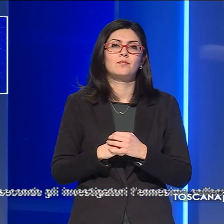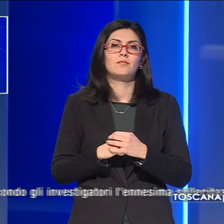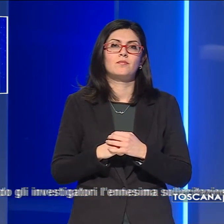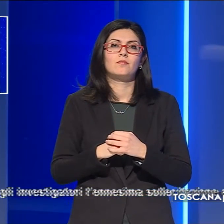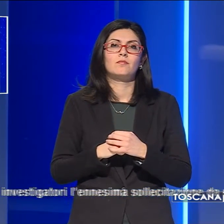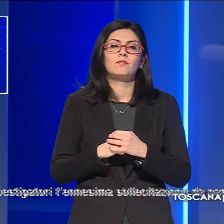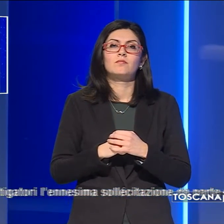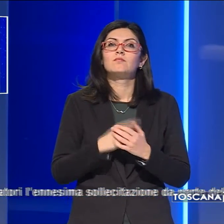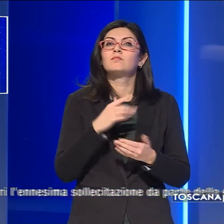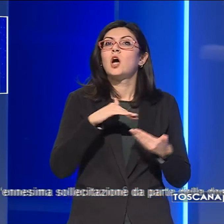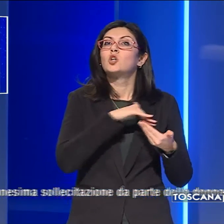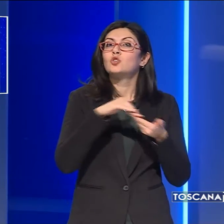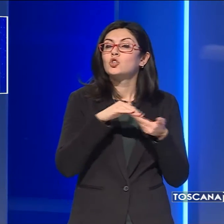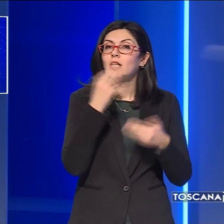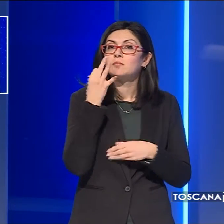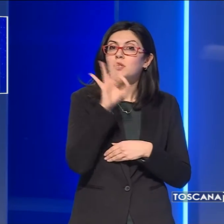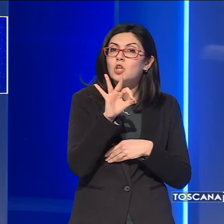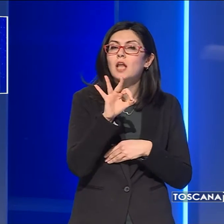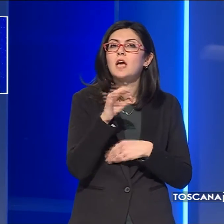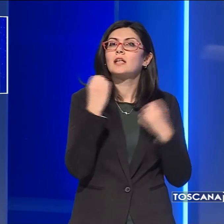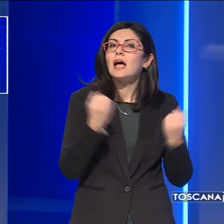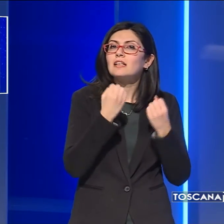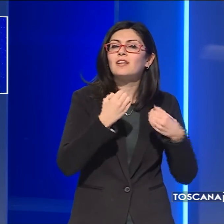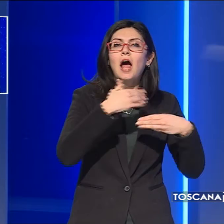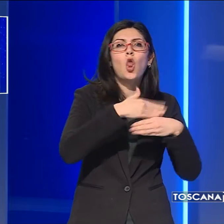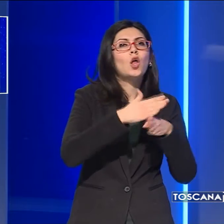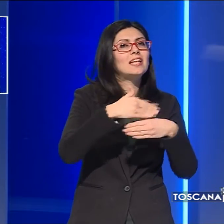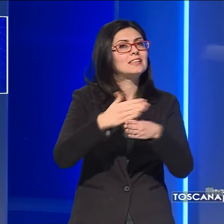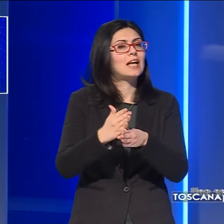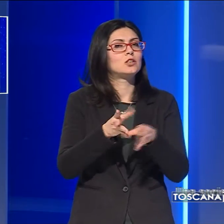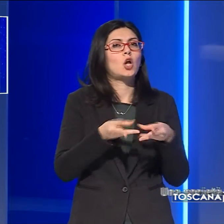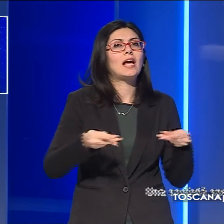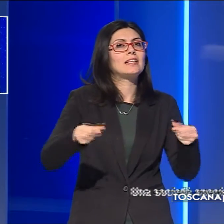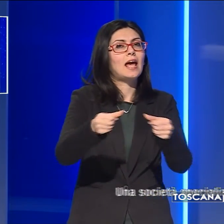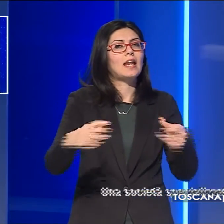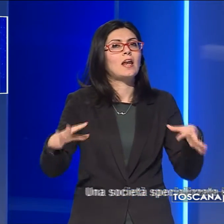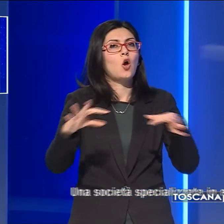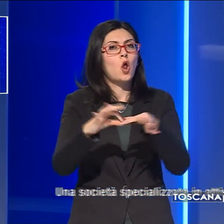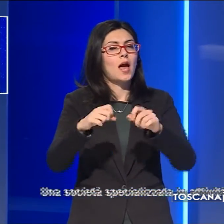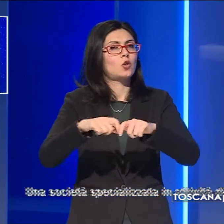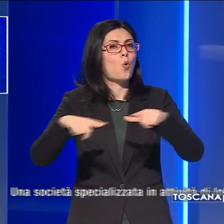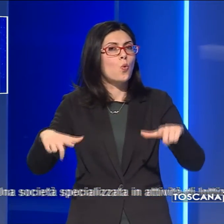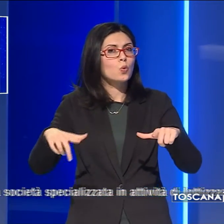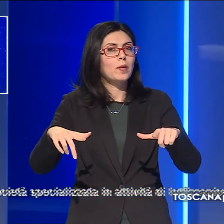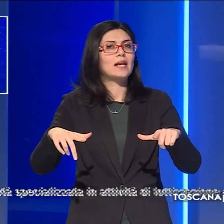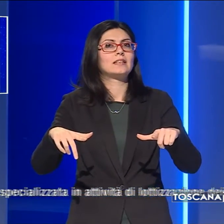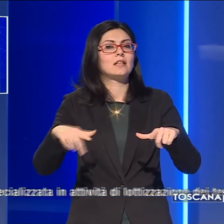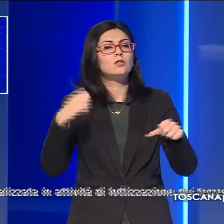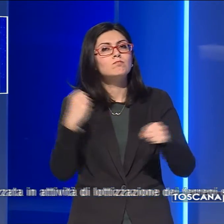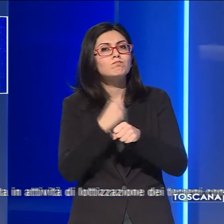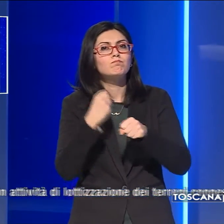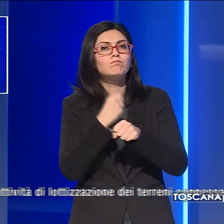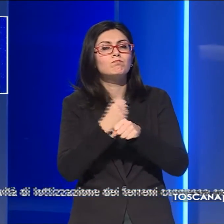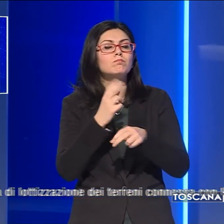Una società specializzata in attività di lottizzazione dei terreni connessa con l'urbanizzazione operante